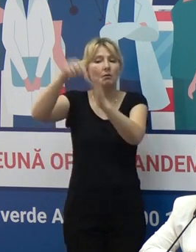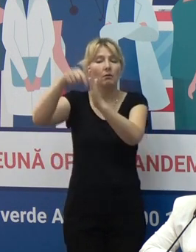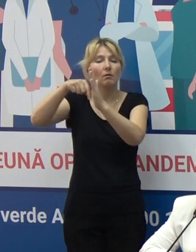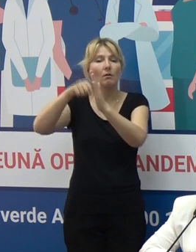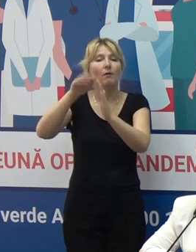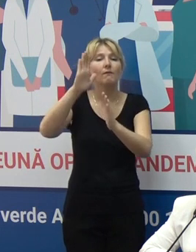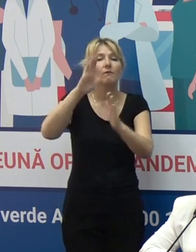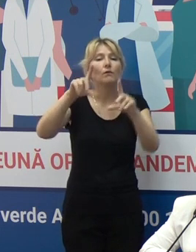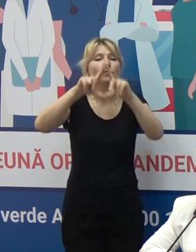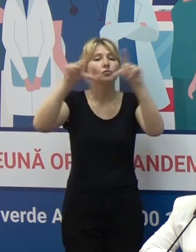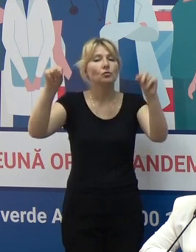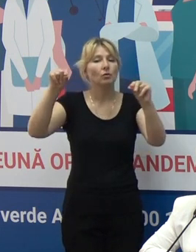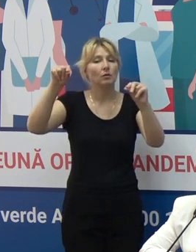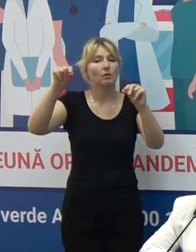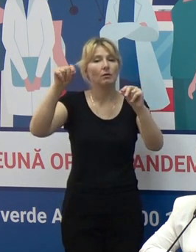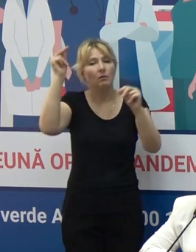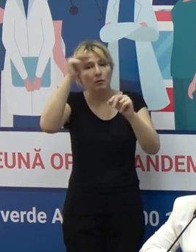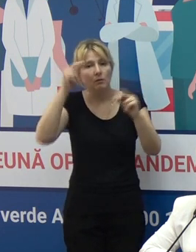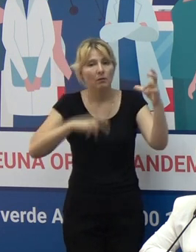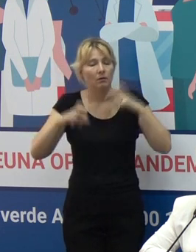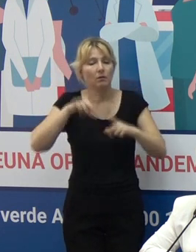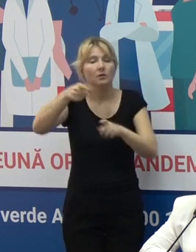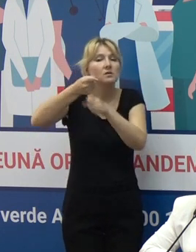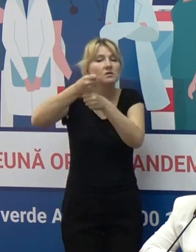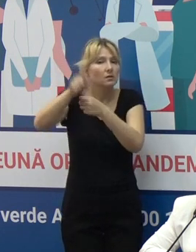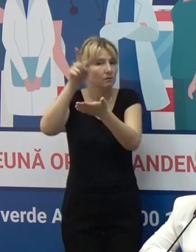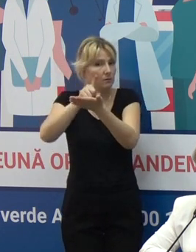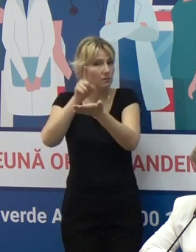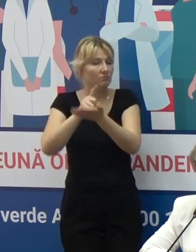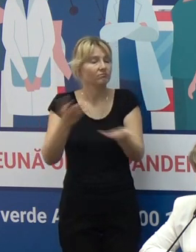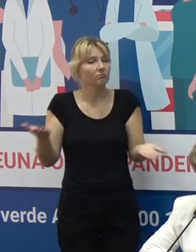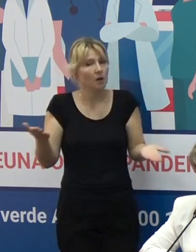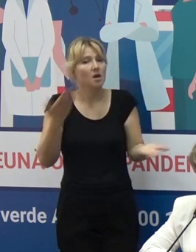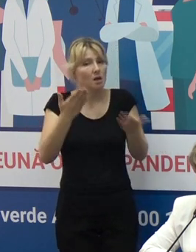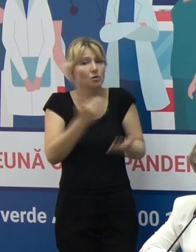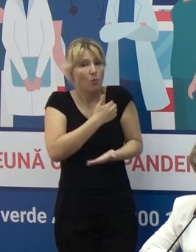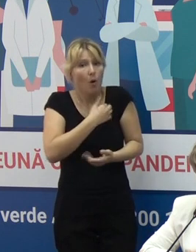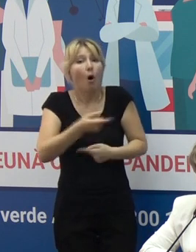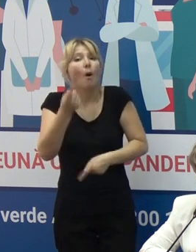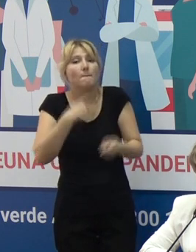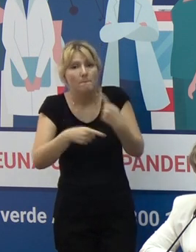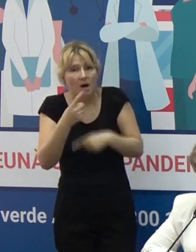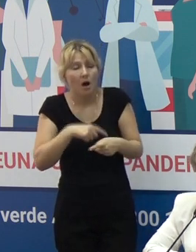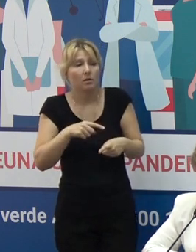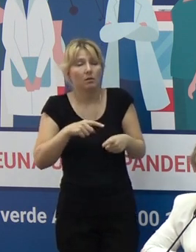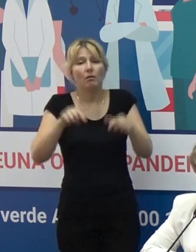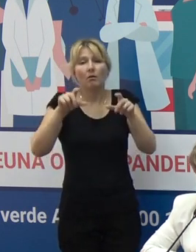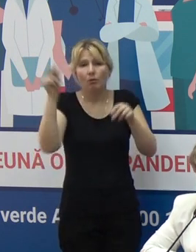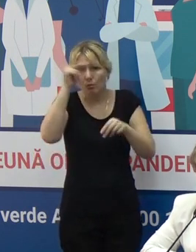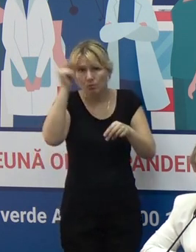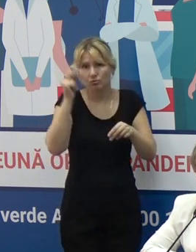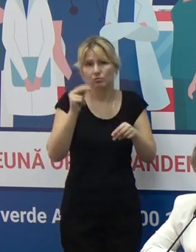sistemul educațional. Noi trebuie să înțelegem că dacă ne dorim să revenim la formatul